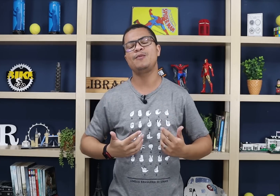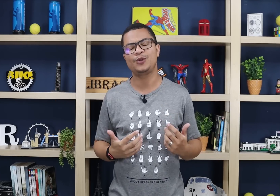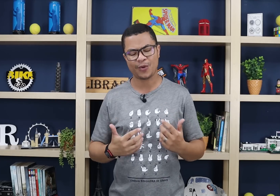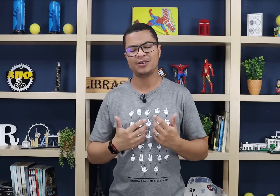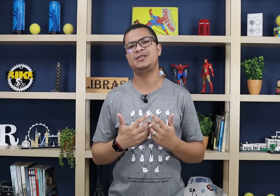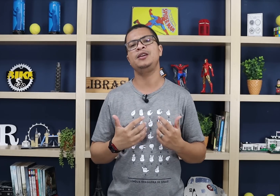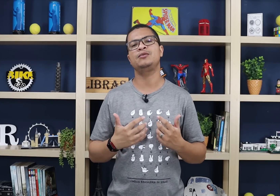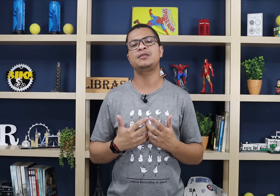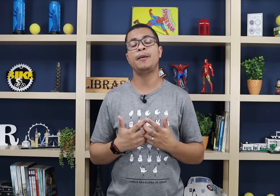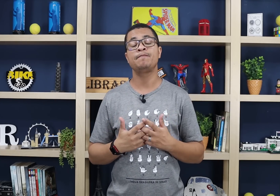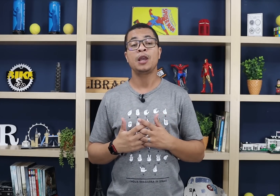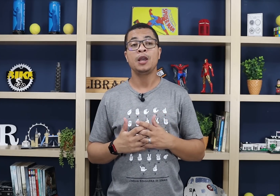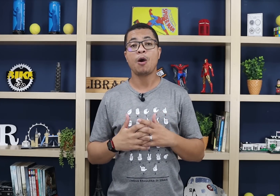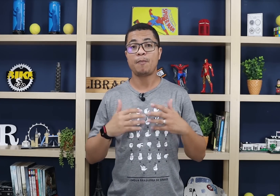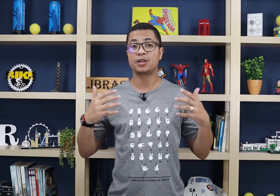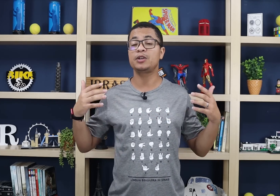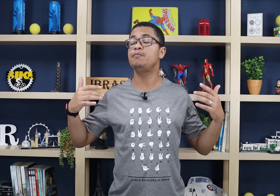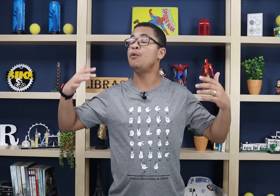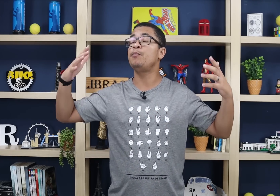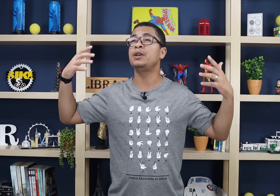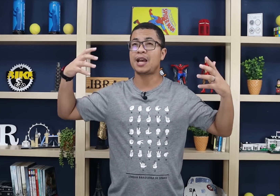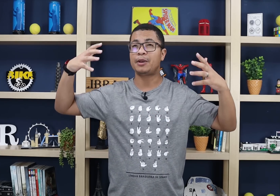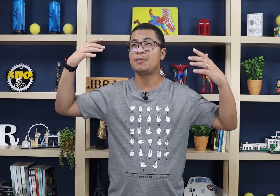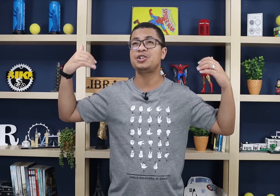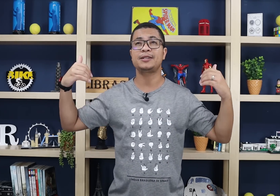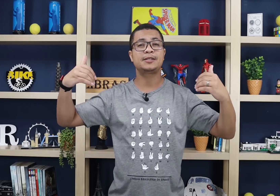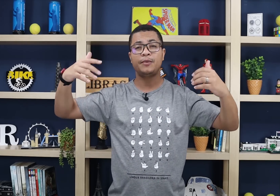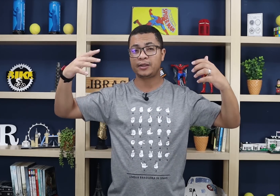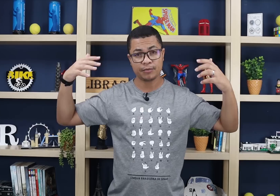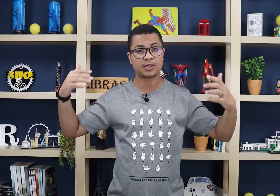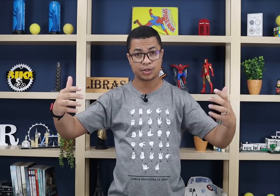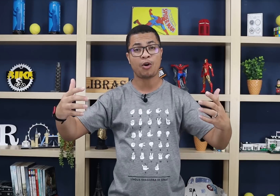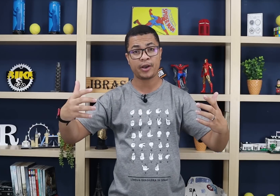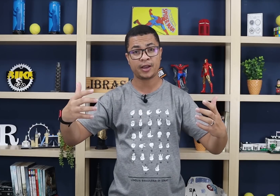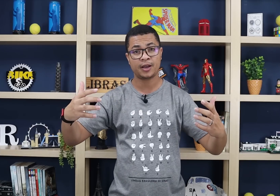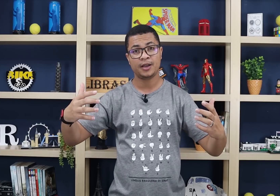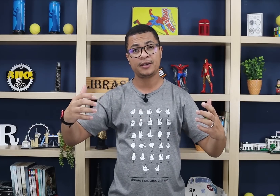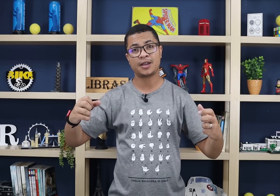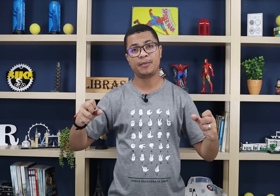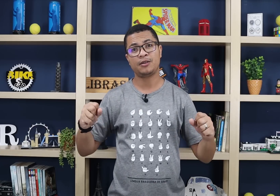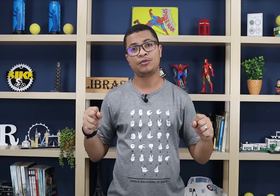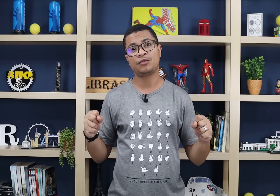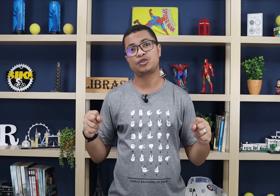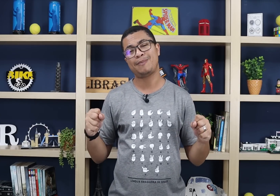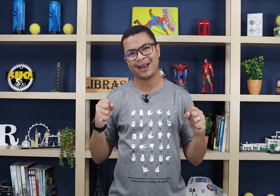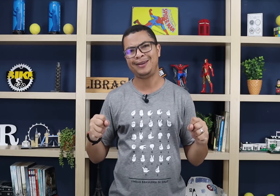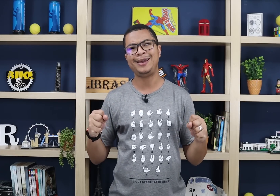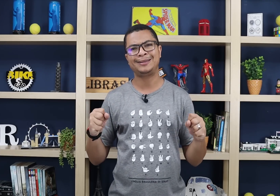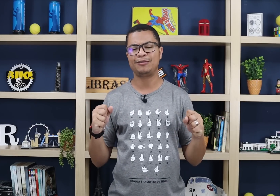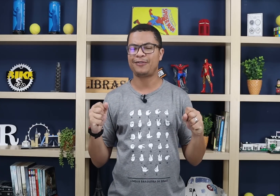é muito conhecido, sabe? E é um passo que, sabe, que tem uma geração, ele tem uma história, sabe, no nosso planeta, não vou